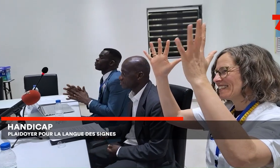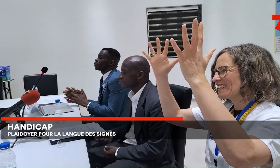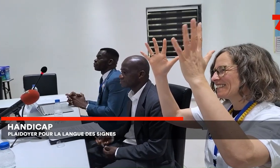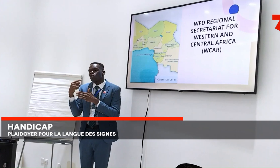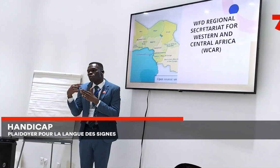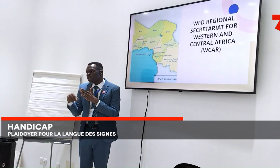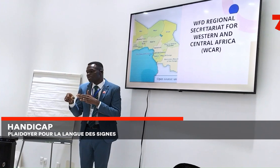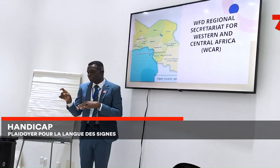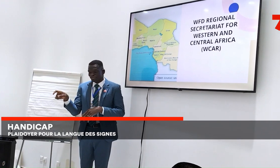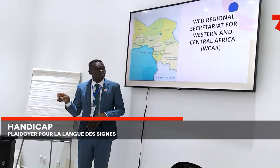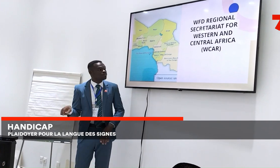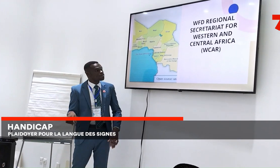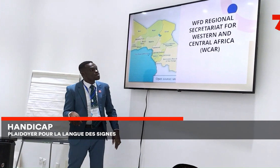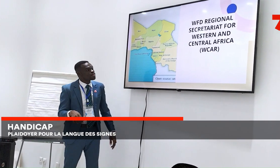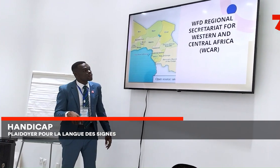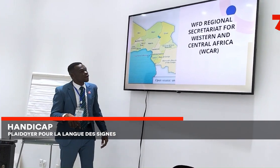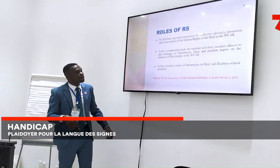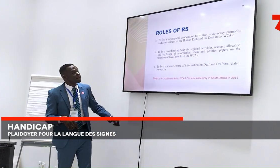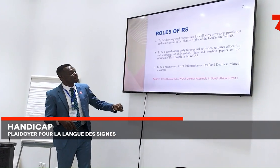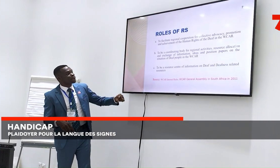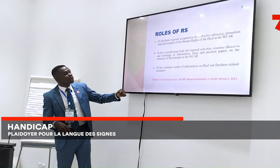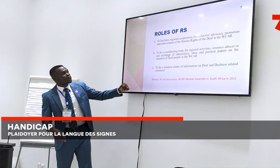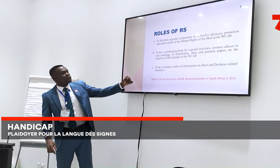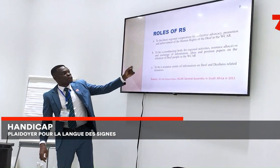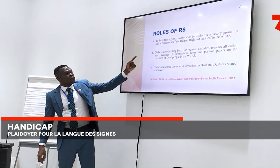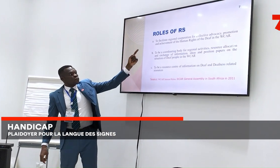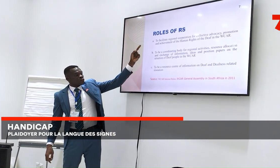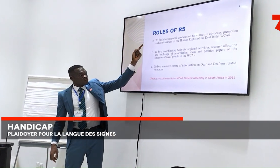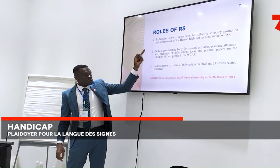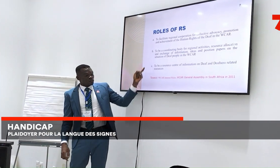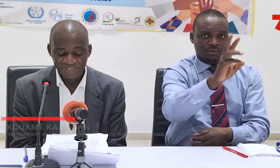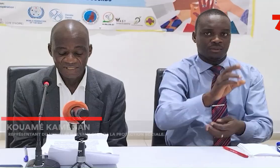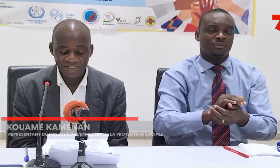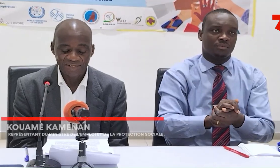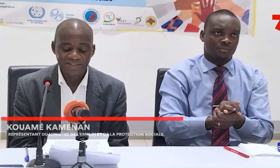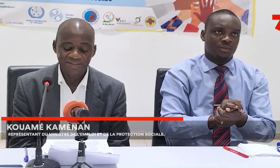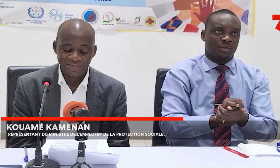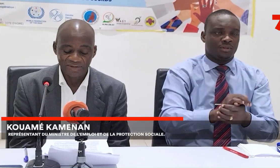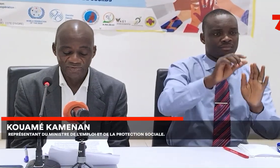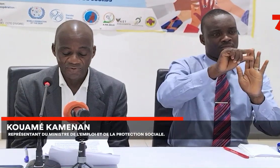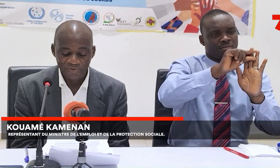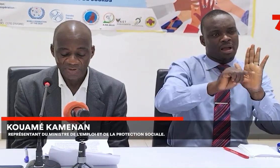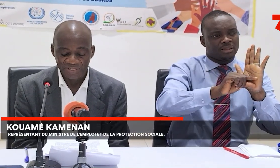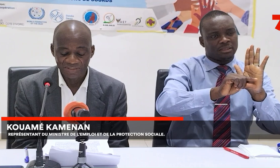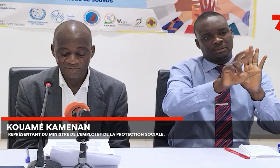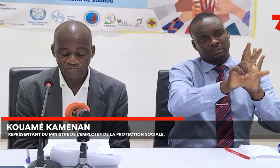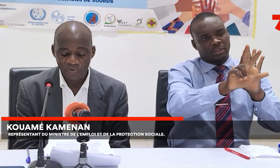signes et de se doter d'une plateforme collaborative pour l'échange d'informations. Les articles 32 et 33